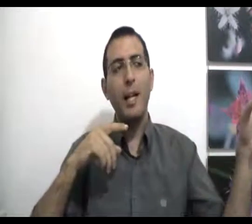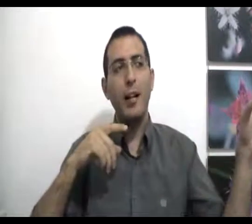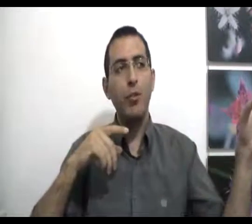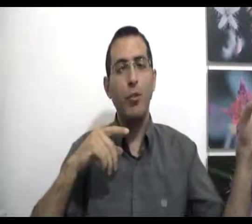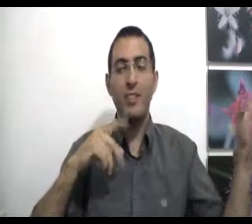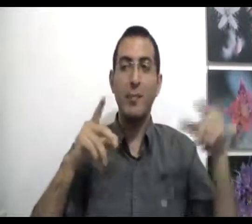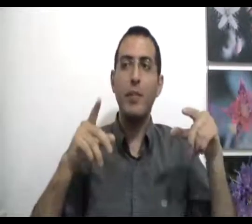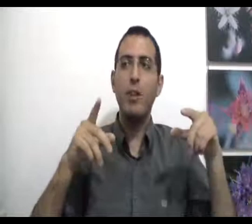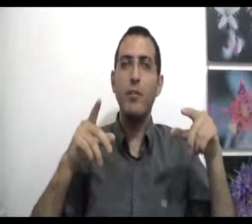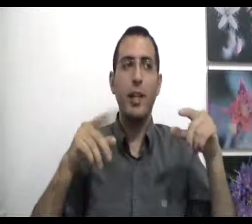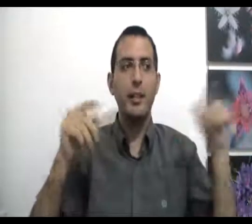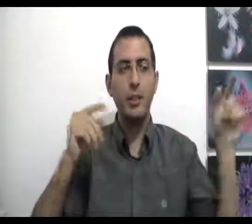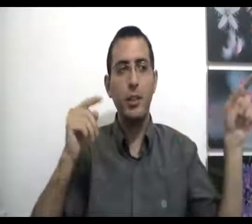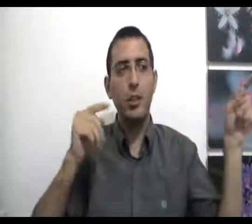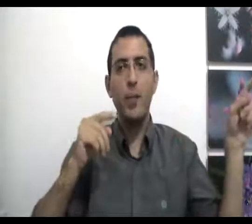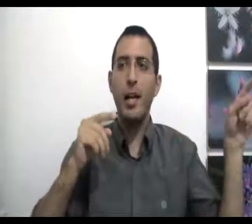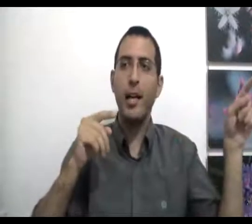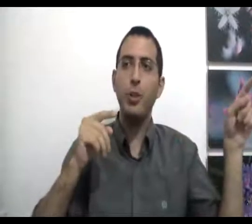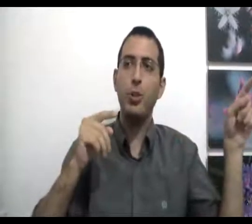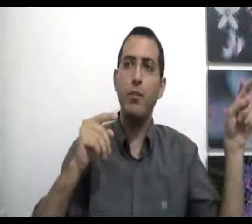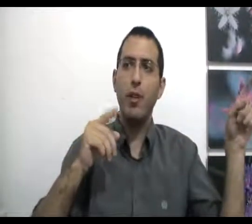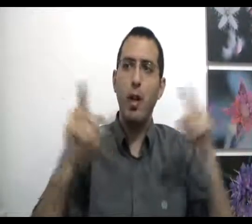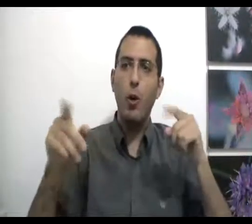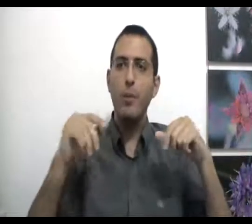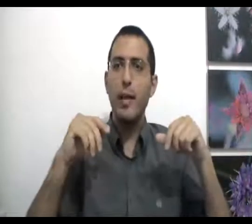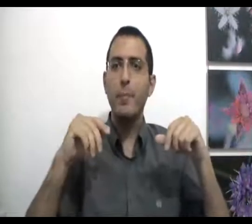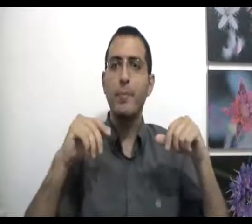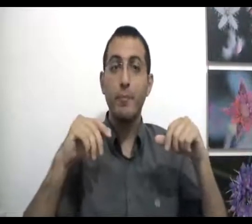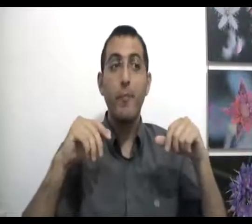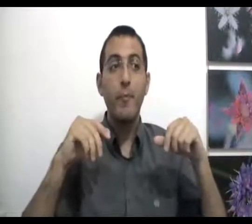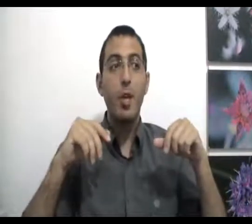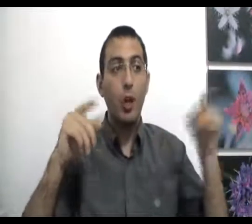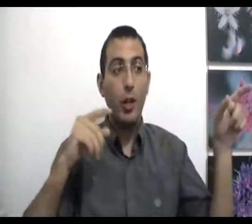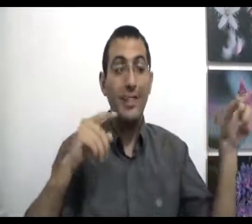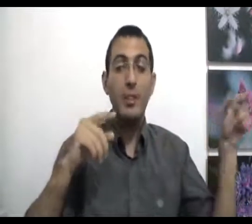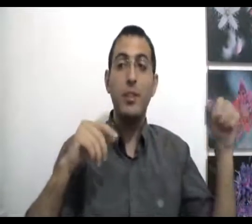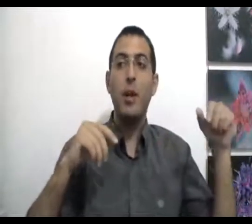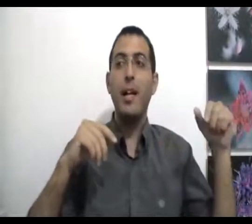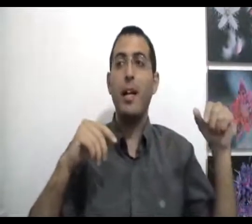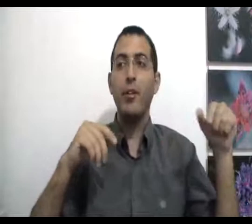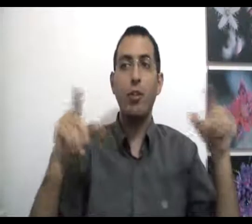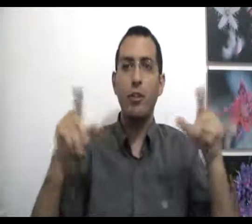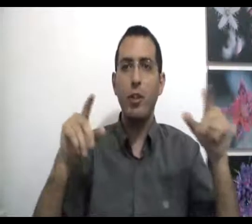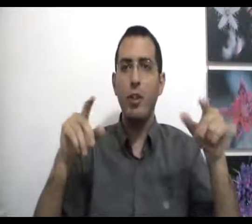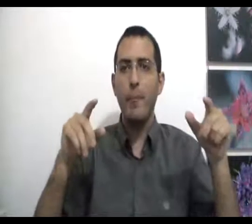להרגיש טוב אז את מה את אוהב יותר? את הזה שזה גורם לך להרגיש טוב? או אותם? את זה שזה גורם לך להרגיש טוב? לא אותם